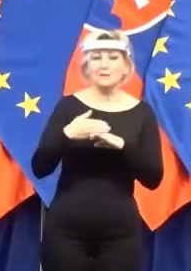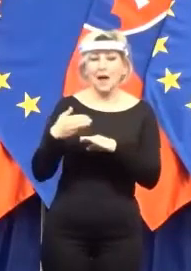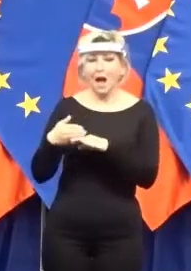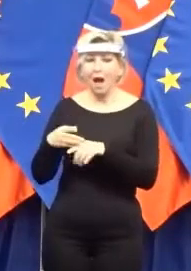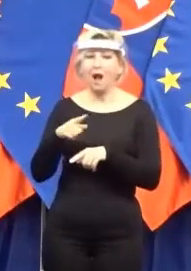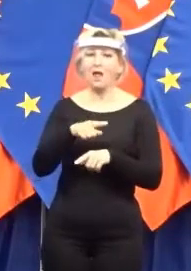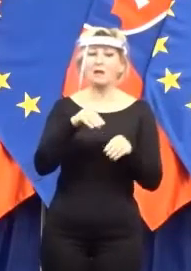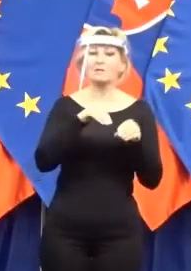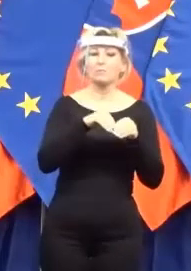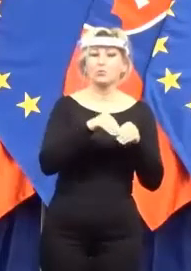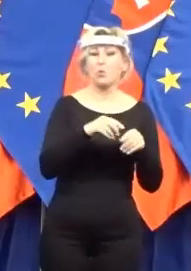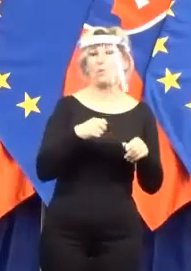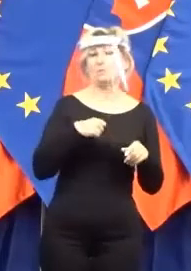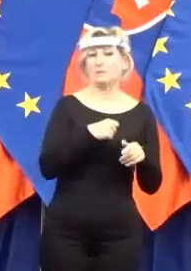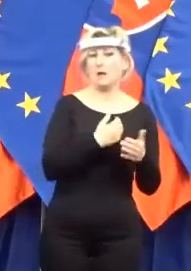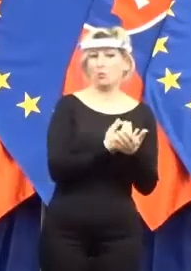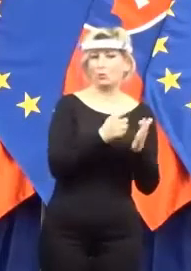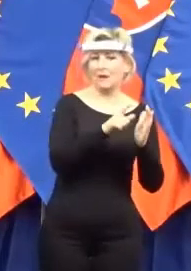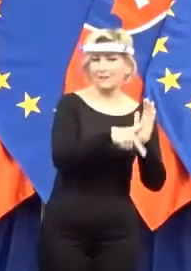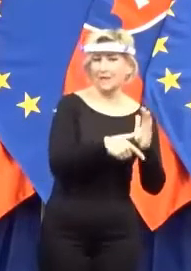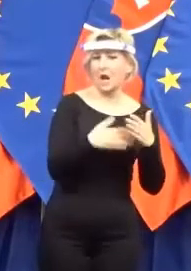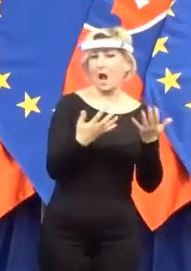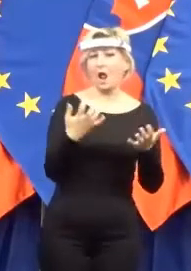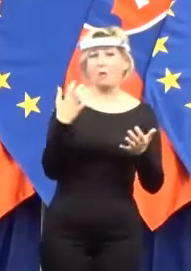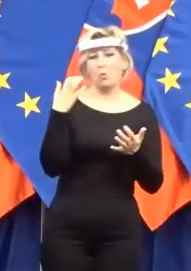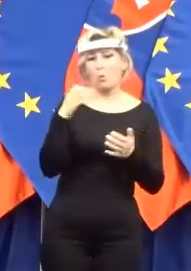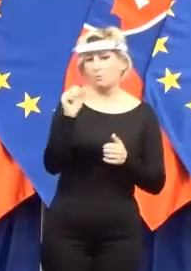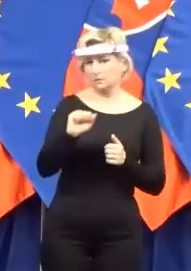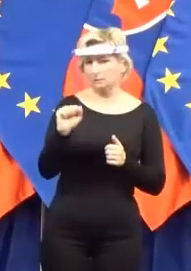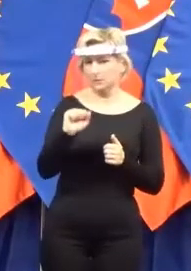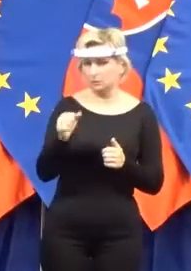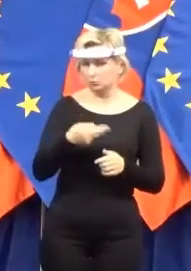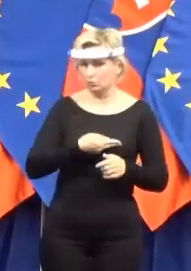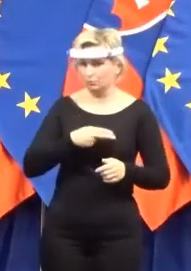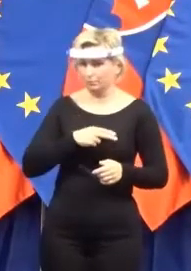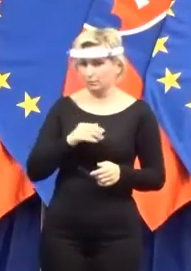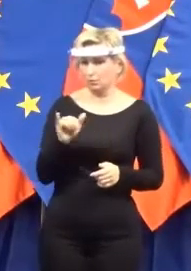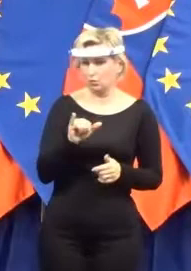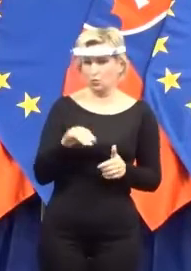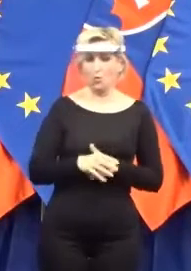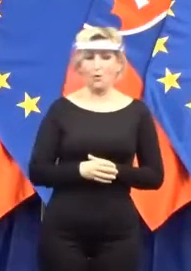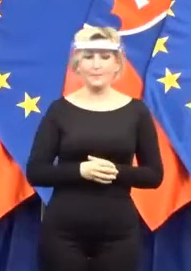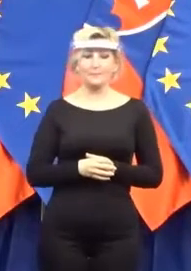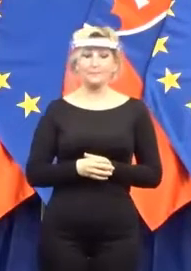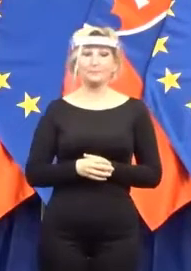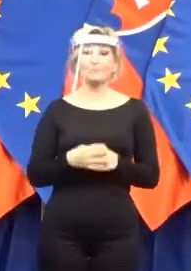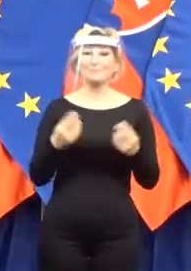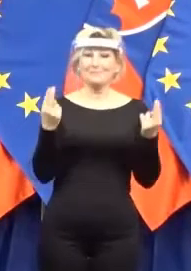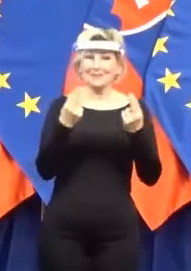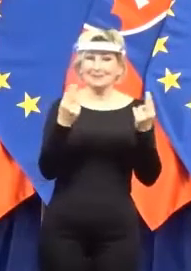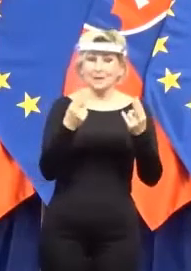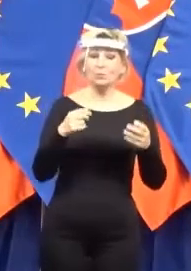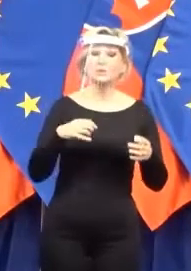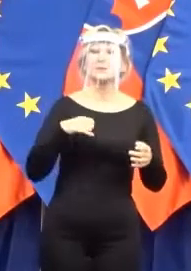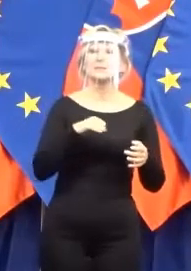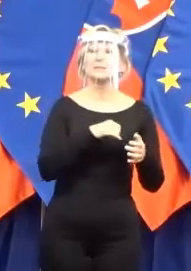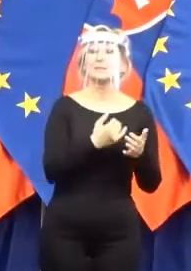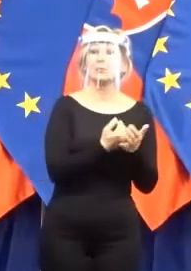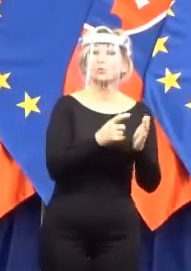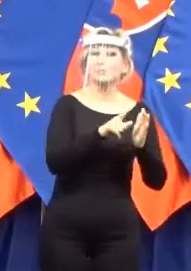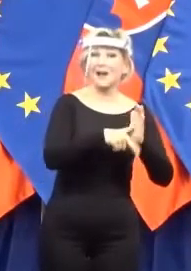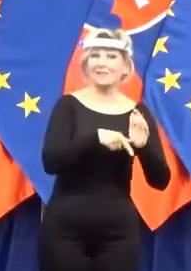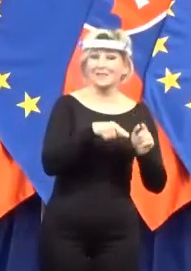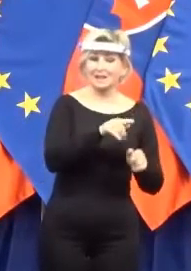rozhodnutie bude vykonané tak, že to bude rozhodnutie samozpráv, že či budú chcieť otvoriť školske